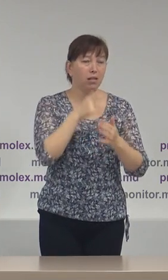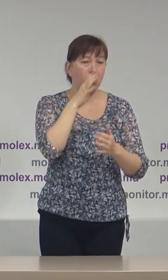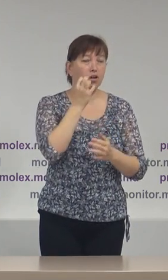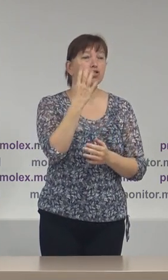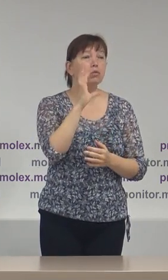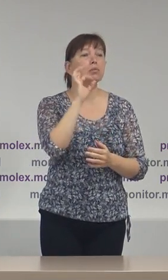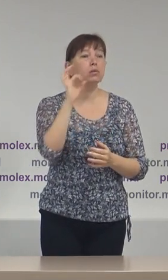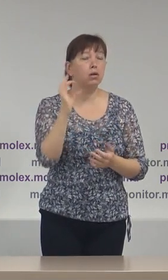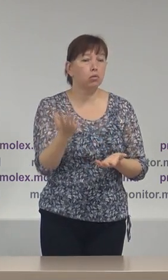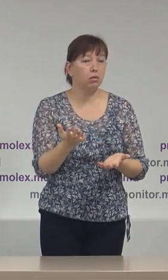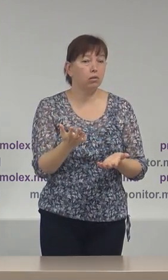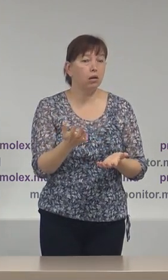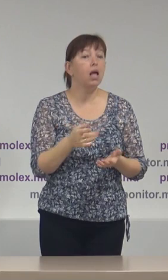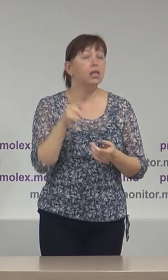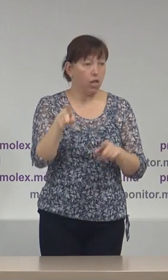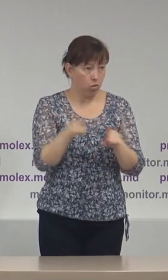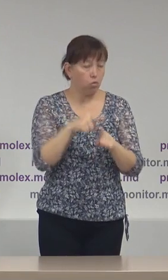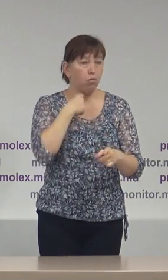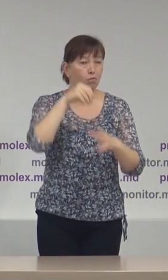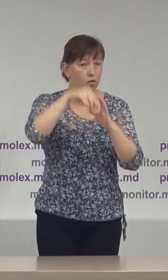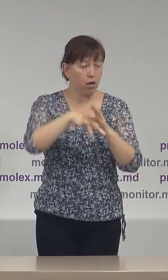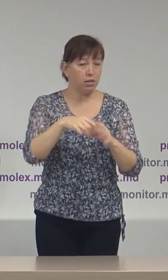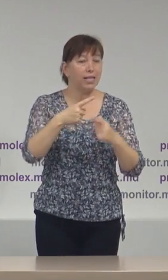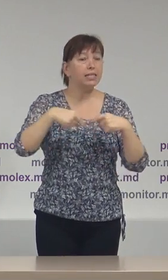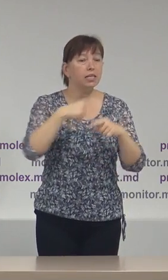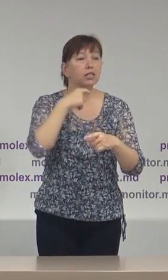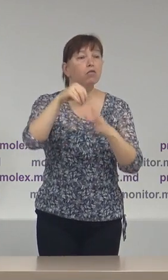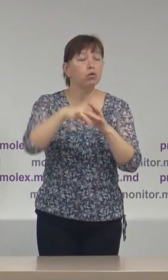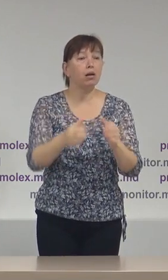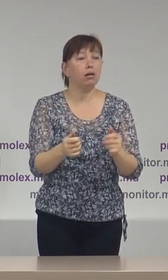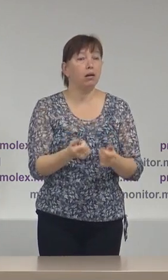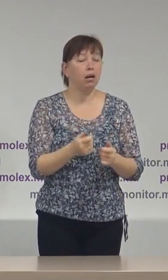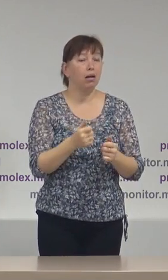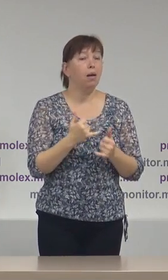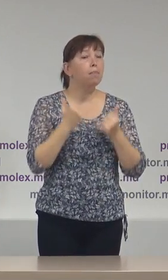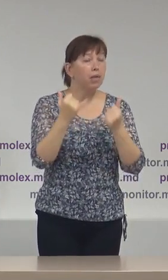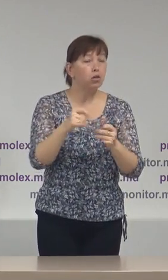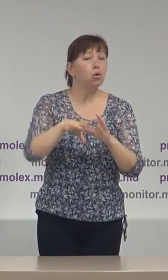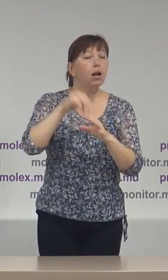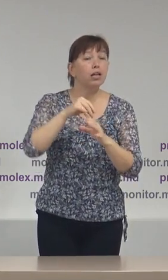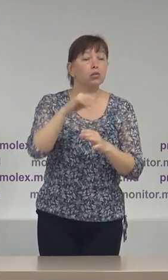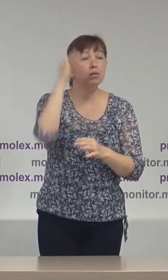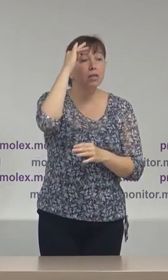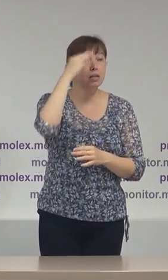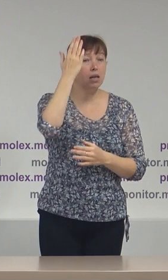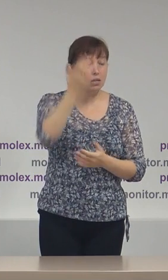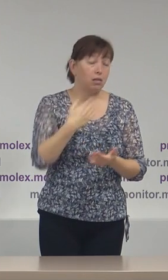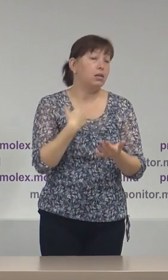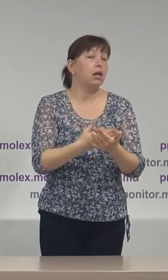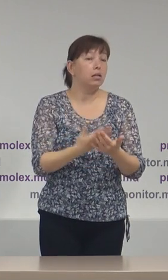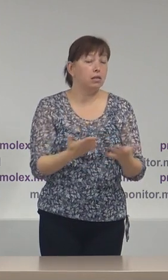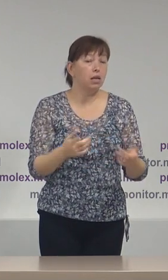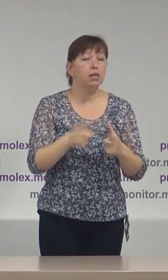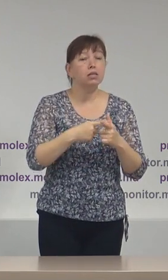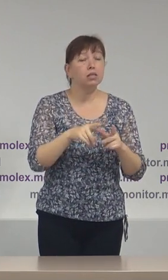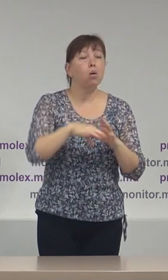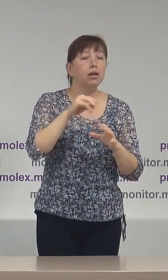.00, dar el votează în secțiile de votare constituite pentru alegătorii din regiunea transnistreană, spre exemplu, sau